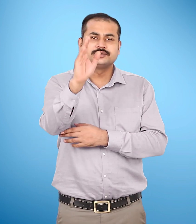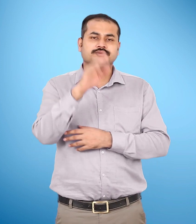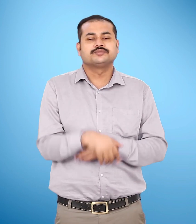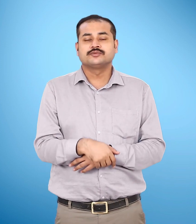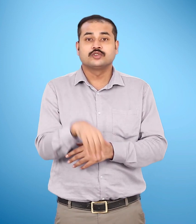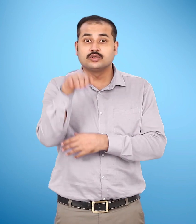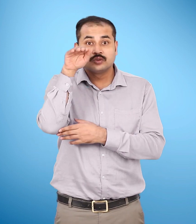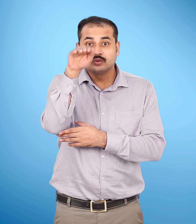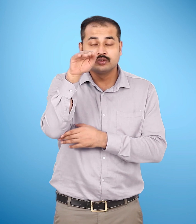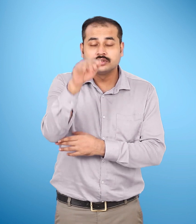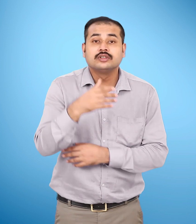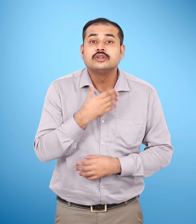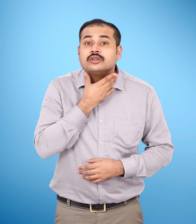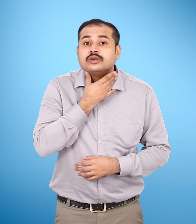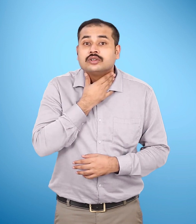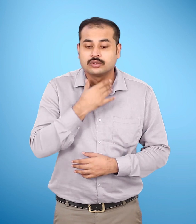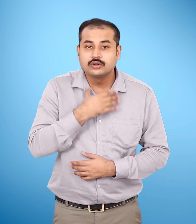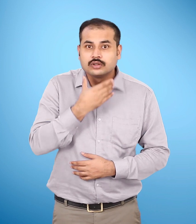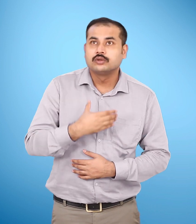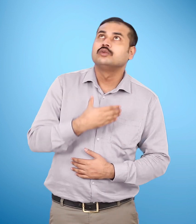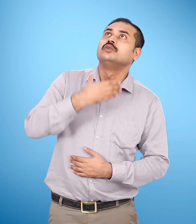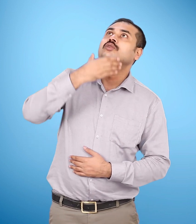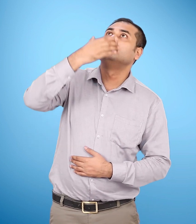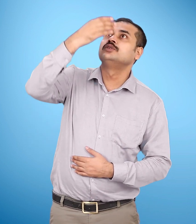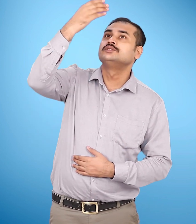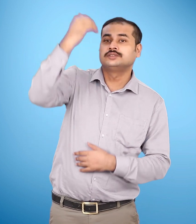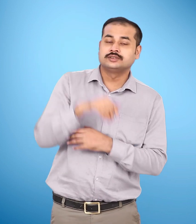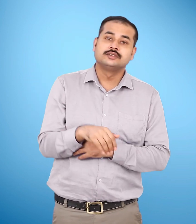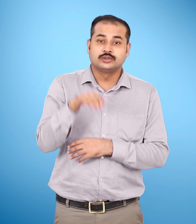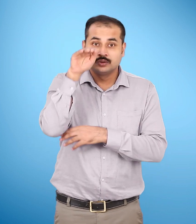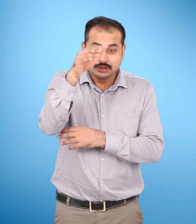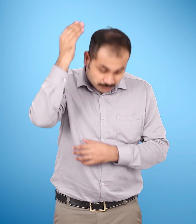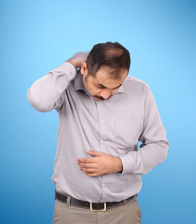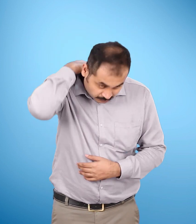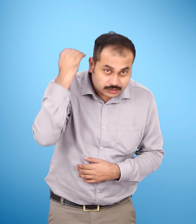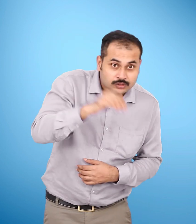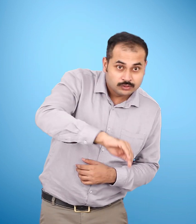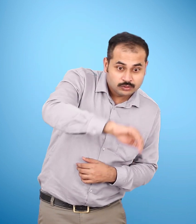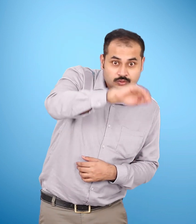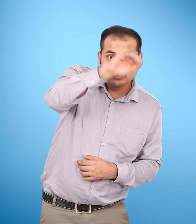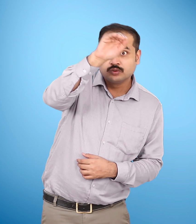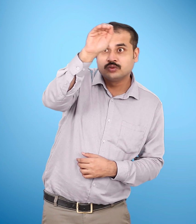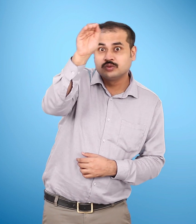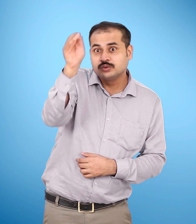उची गर्दन उची पीट पीट उठाए उठ चला